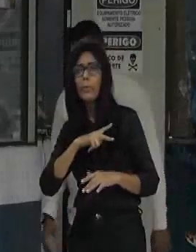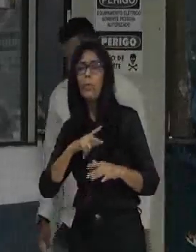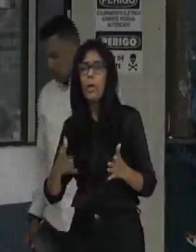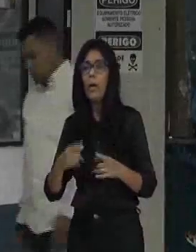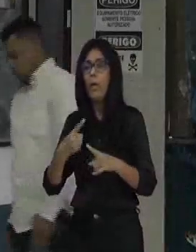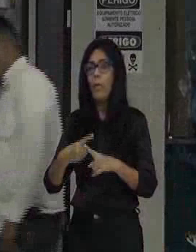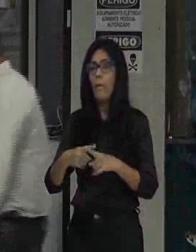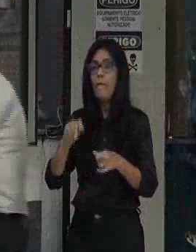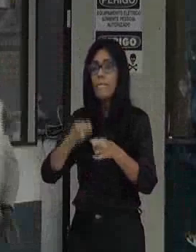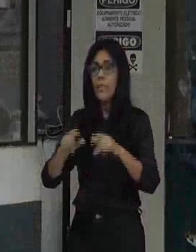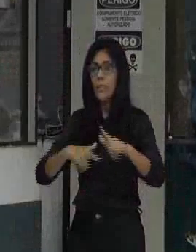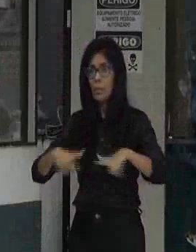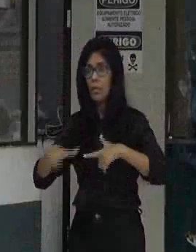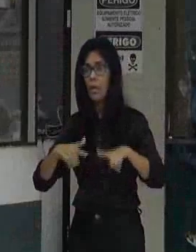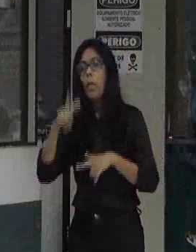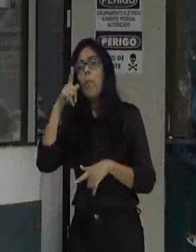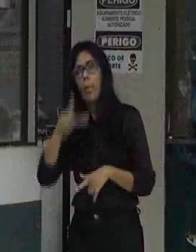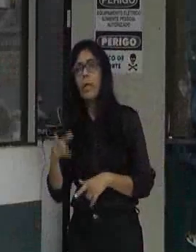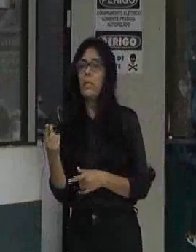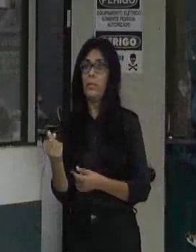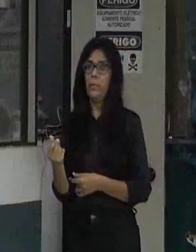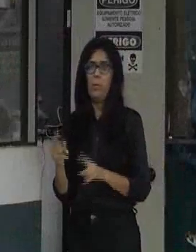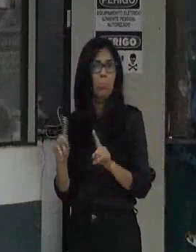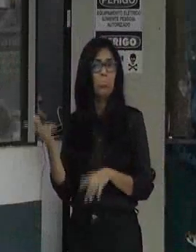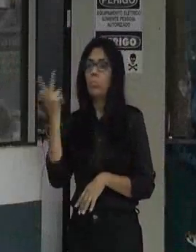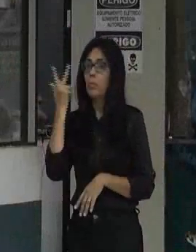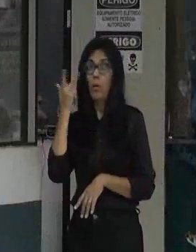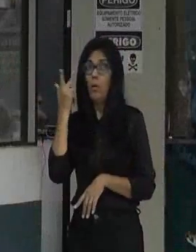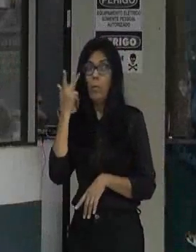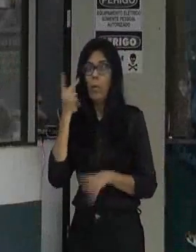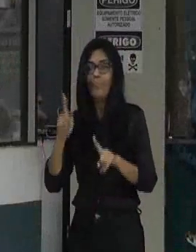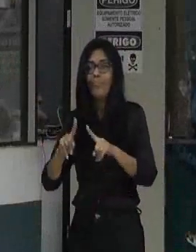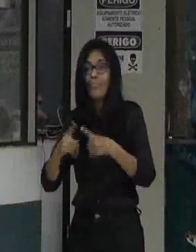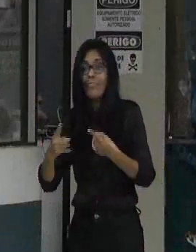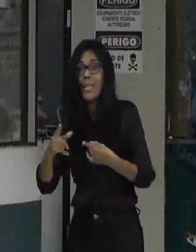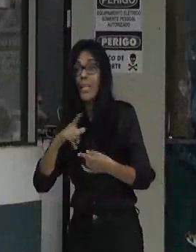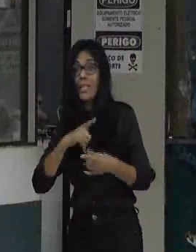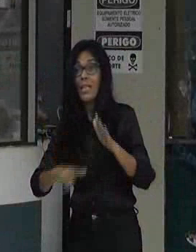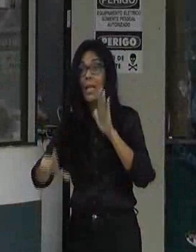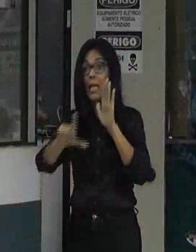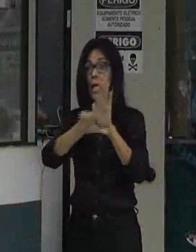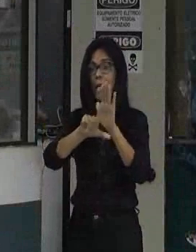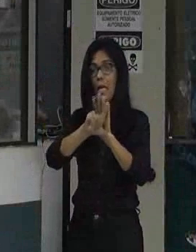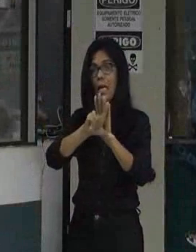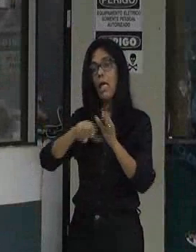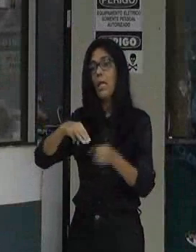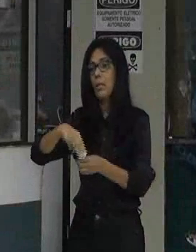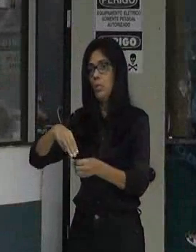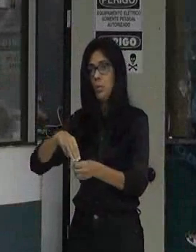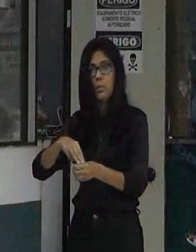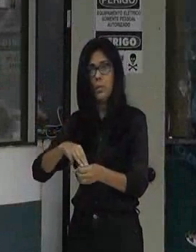dinheiro, não tem pecado nenhum nisso. O problema é que tem leis municipais, tem o contrato, que não são